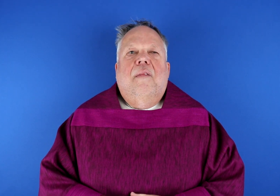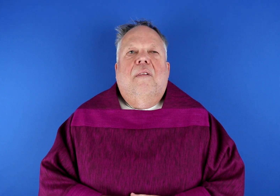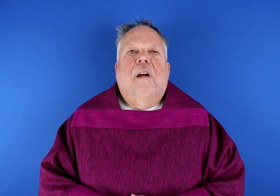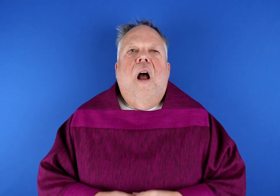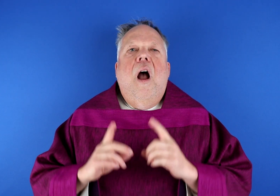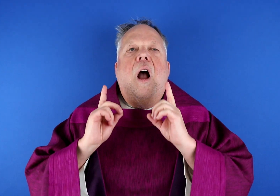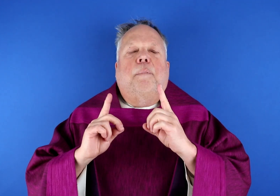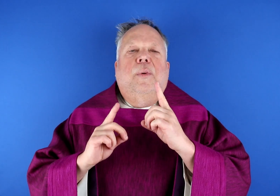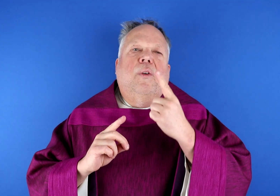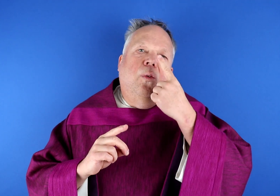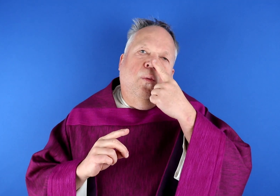Leben sicher zu haben.